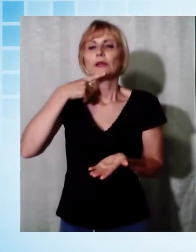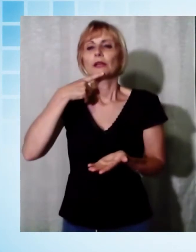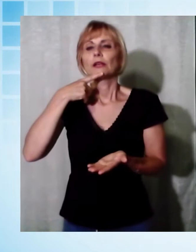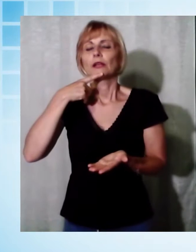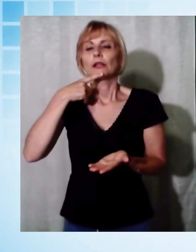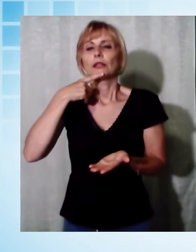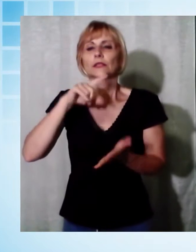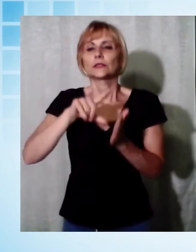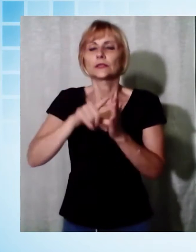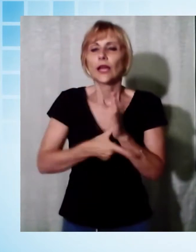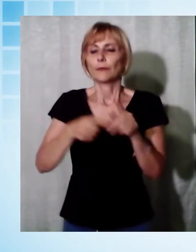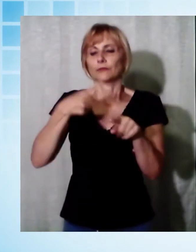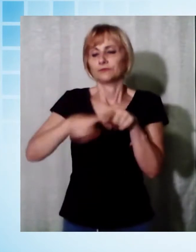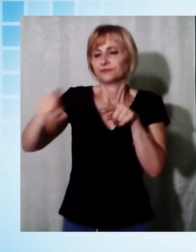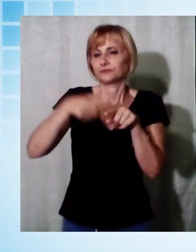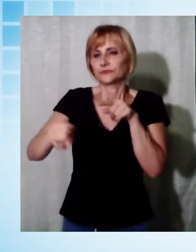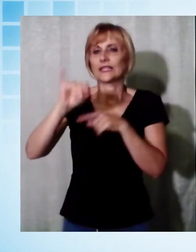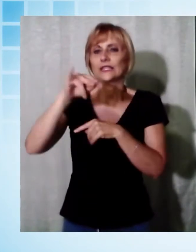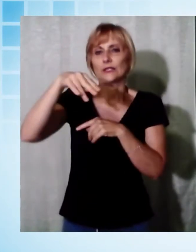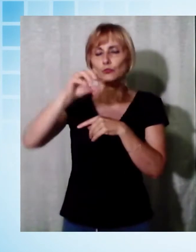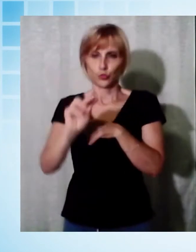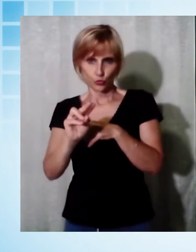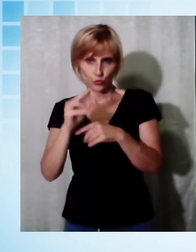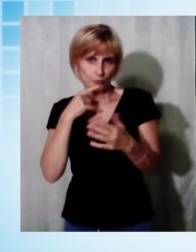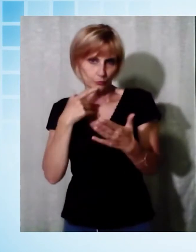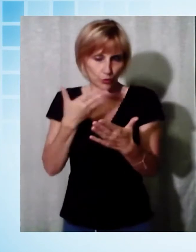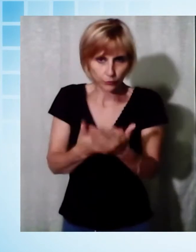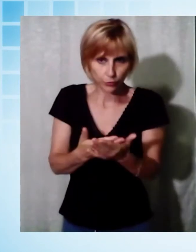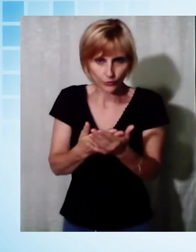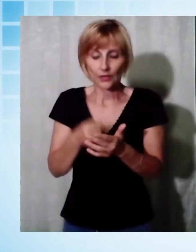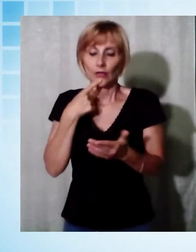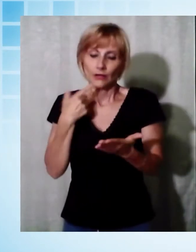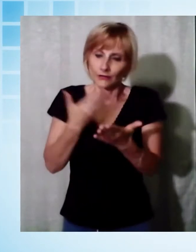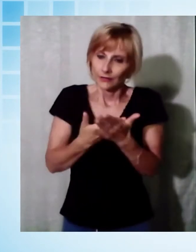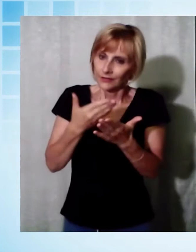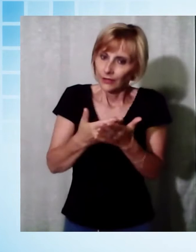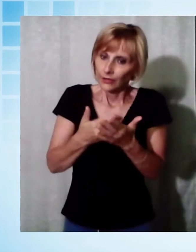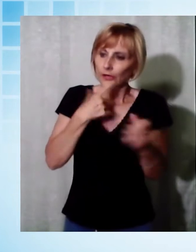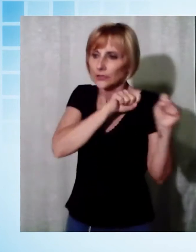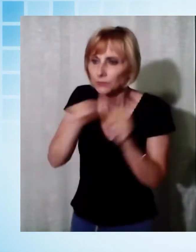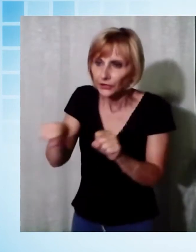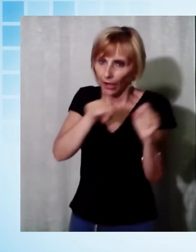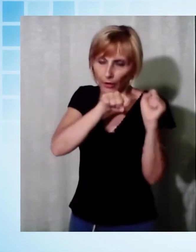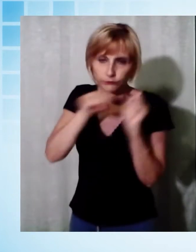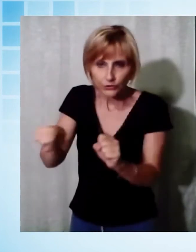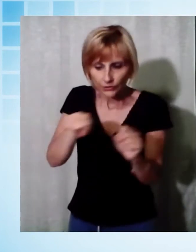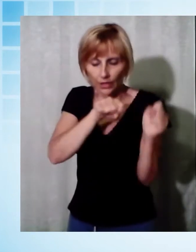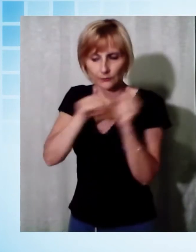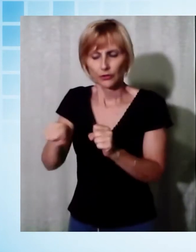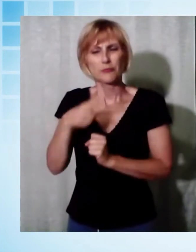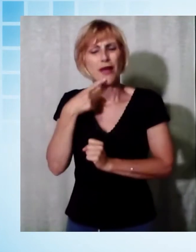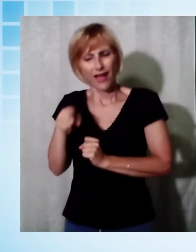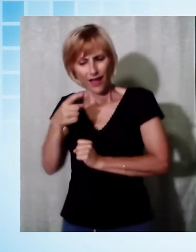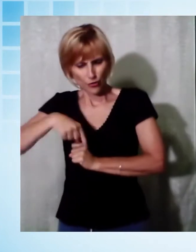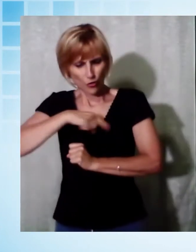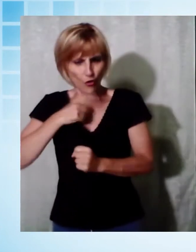versamento dell'IMU avevamo presentato degli emendamenti che sono stati rigettati ed erano emendamenti che avevano lo scopo di ampliare la